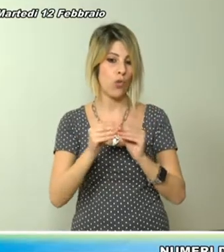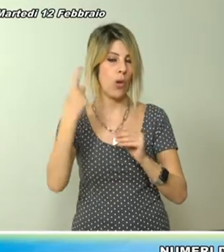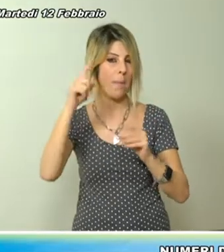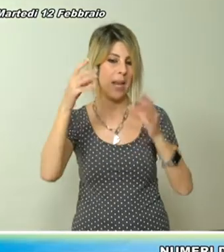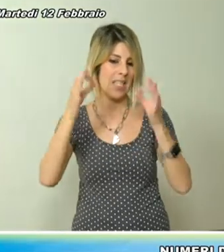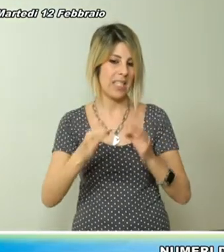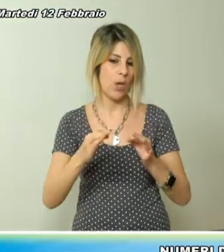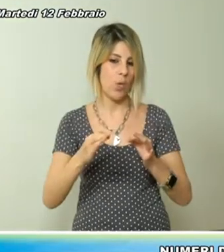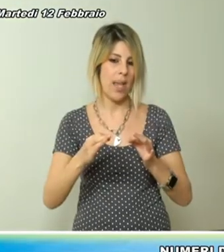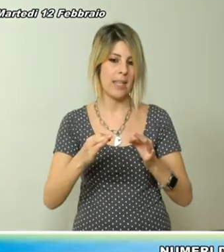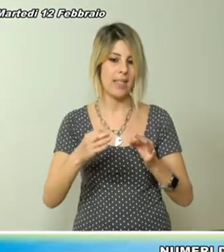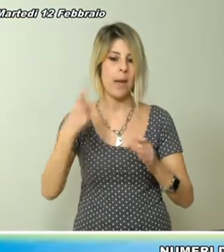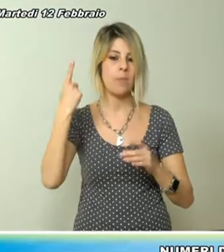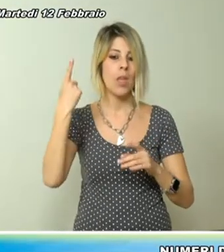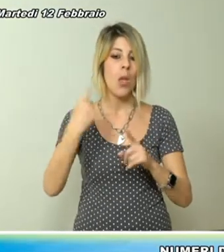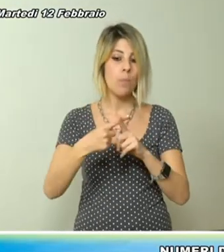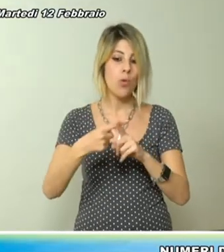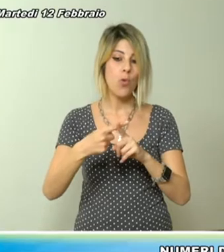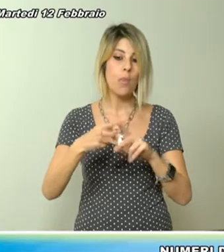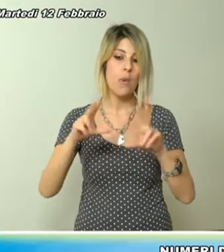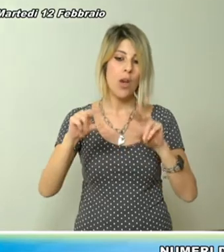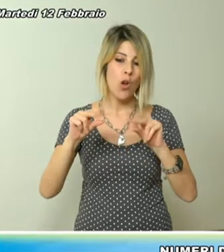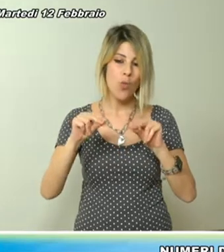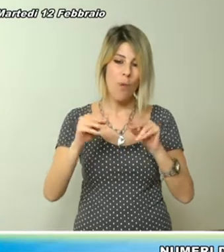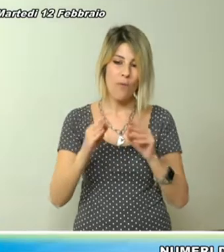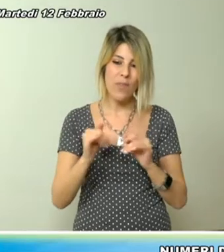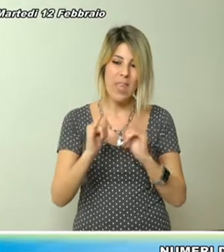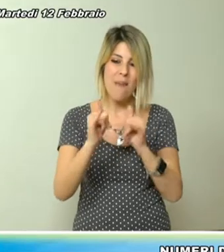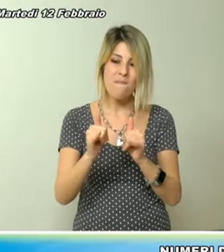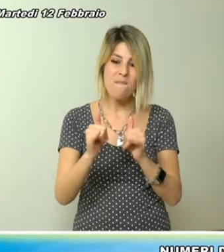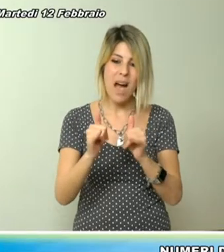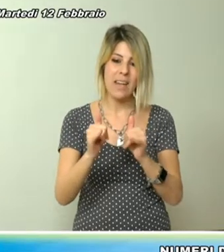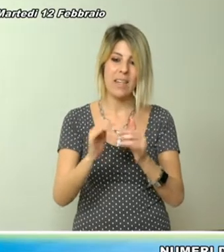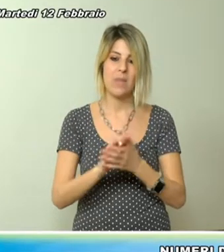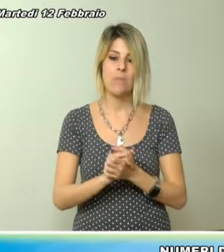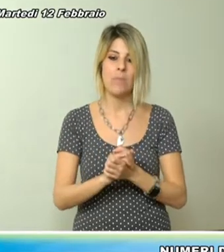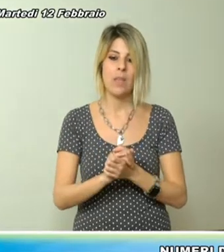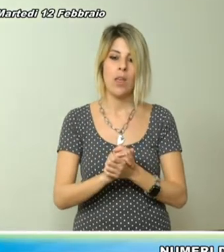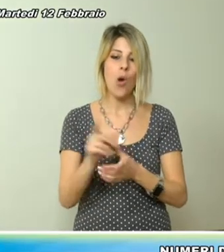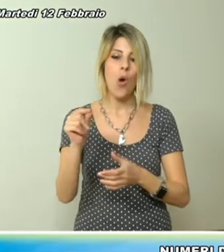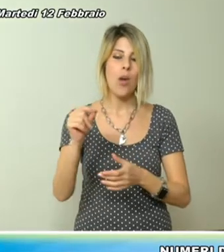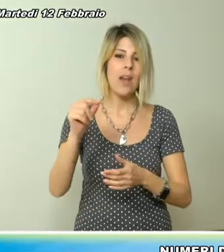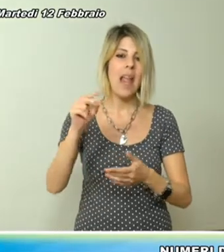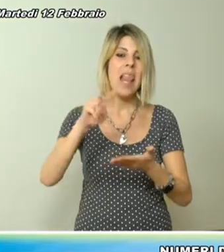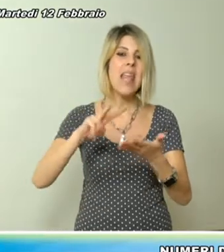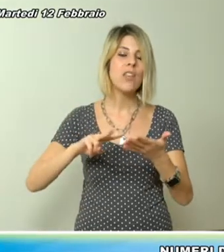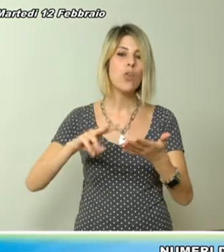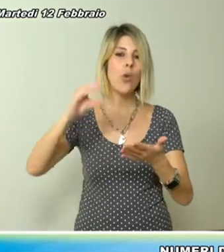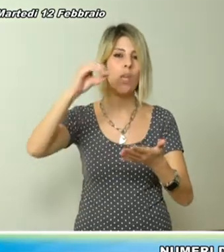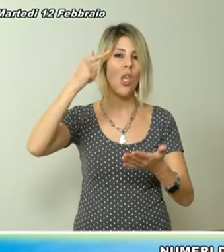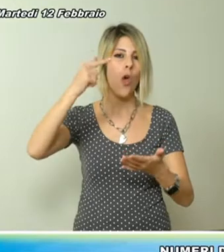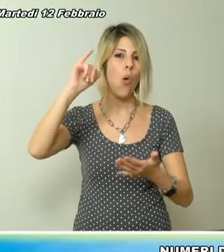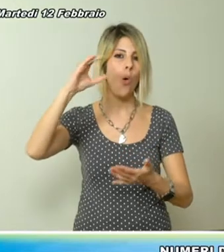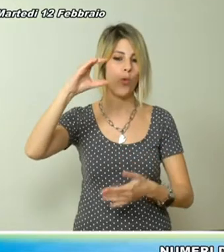di costruzione per il rispetto della sicurezza e per la presa in carico dei nuovi varchi con i lettori ottici